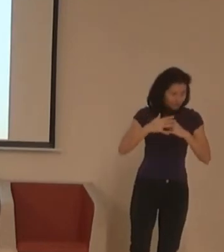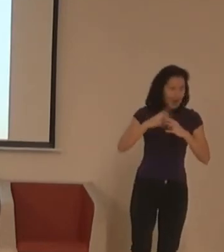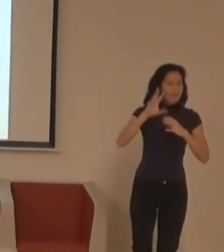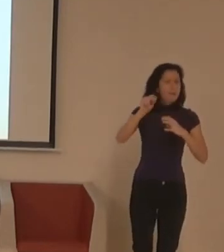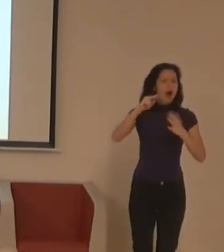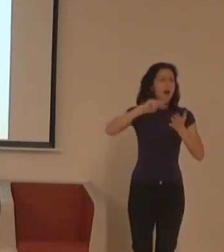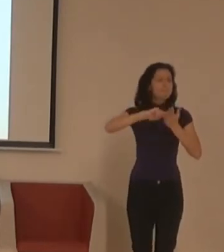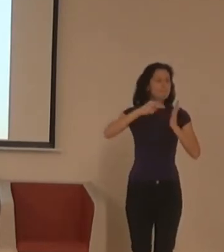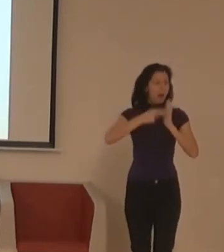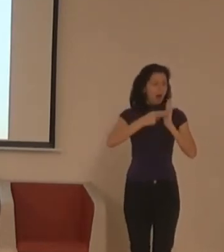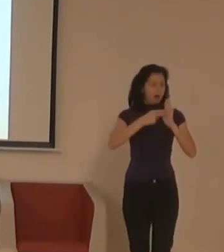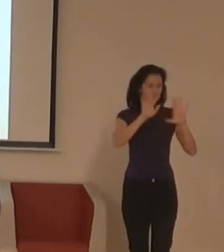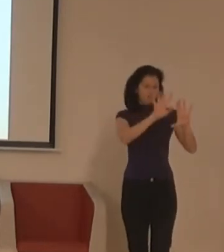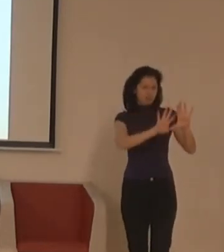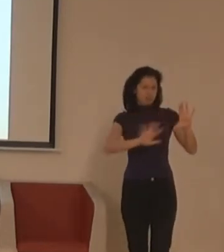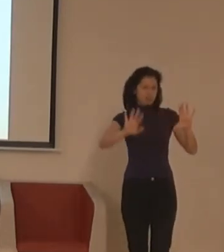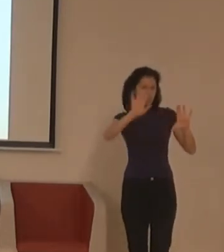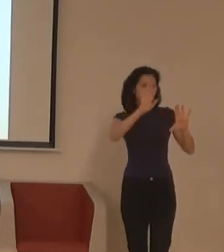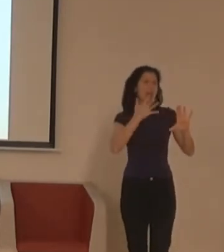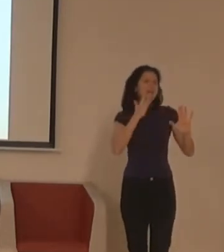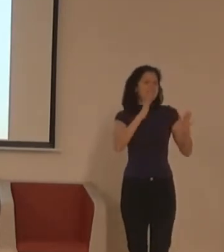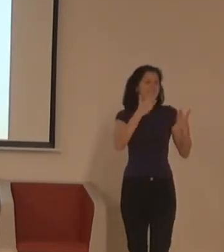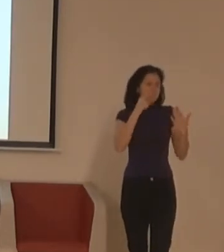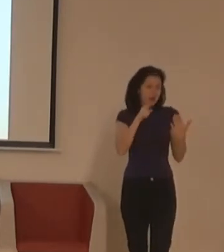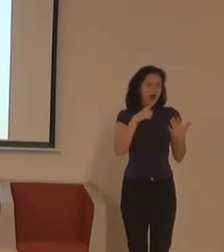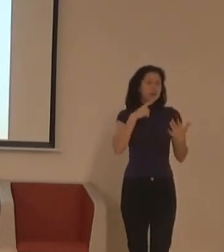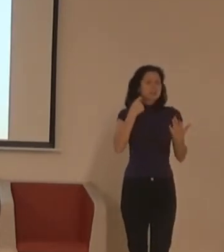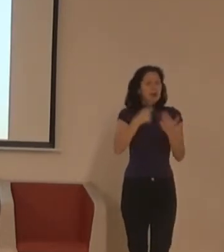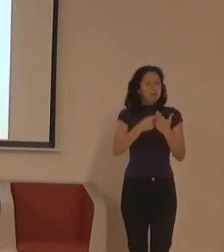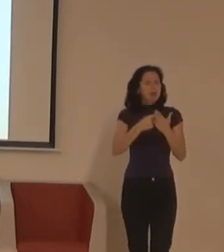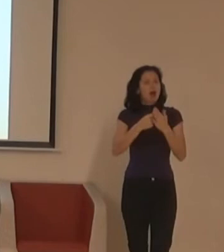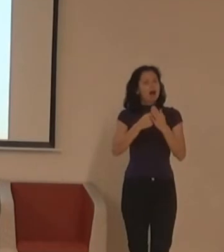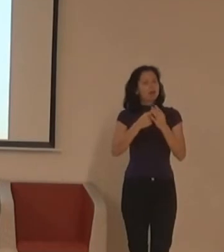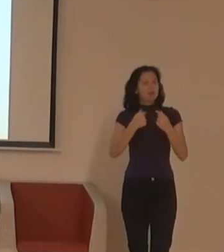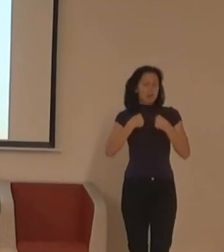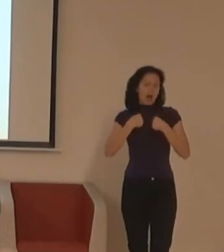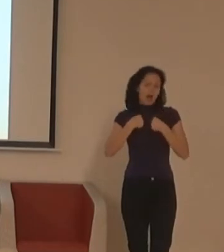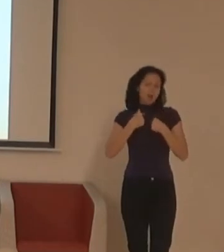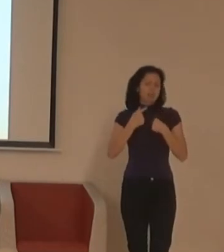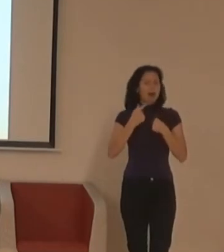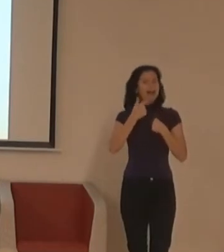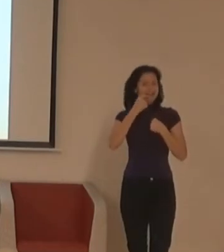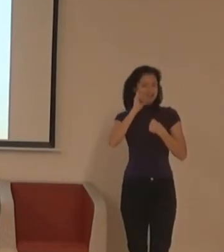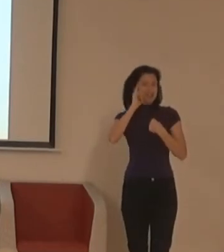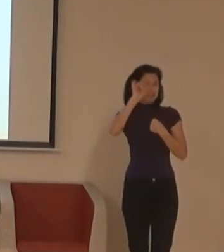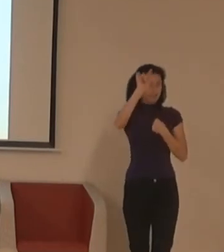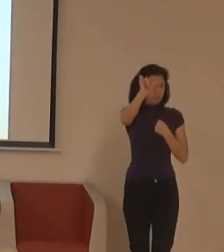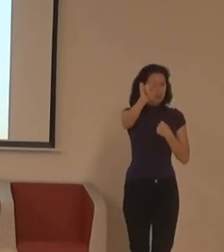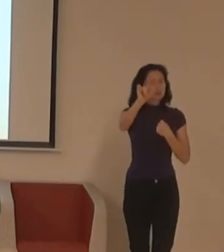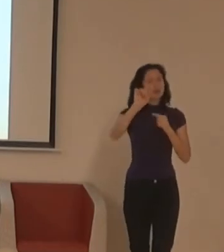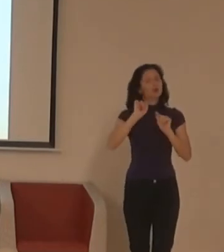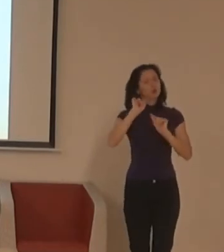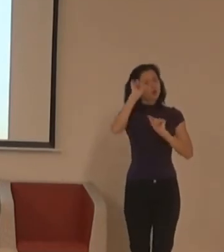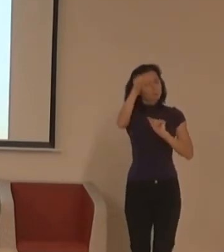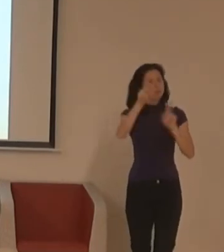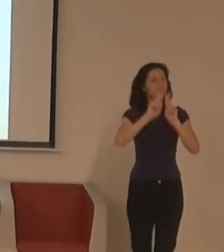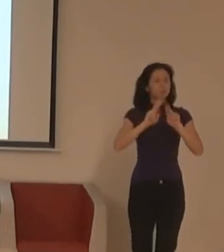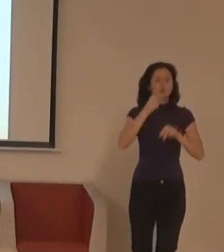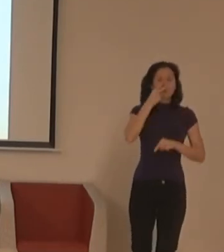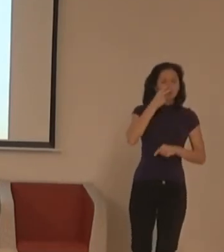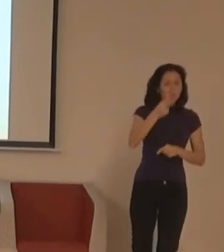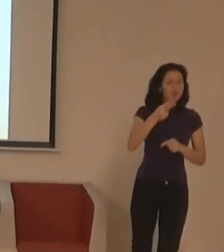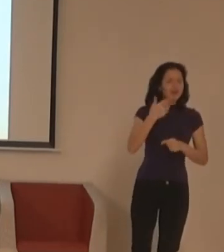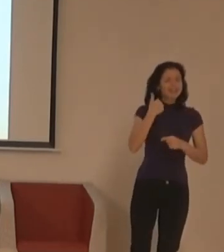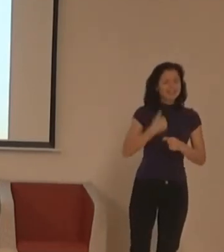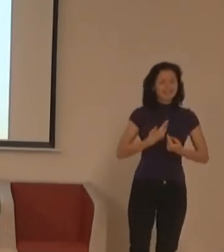návštěvu Kina Světozor, tak se může podívat, kde má záchody, kde má kavárnu, kde je schodules nebo pošina